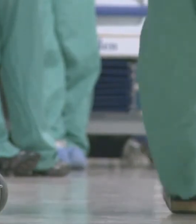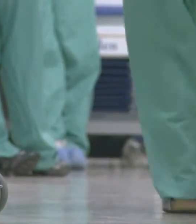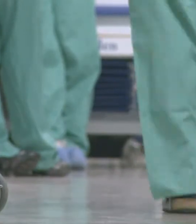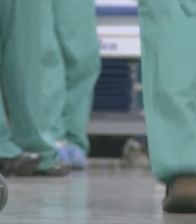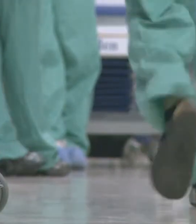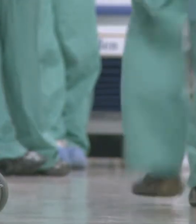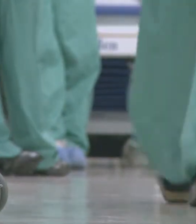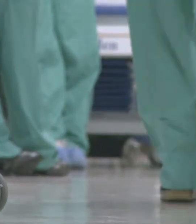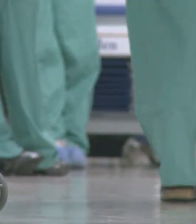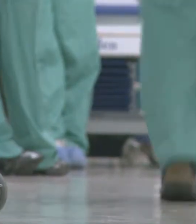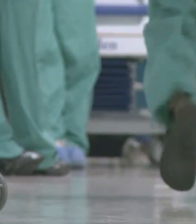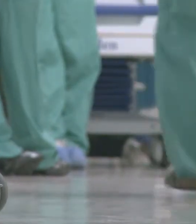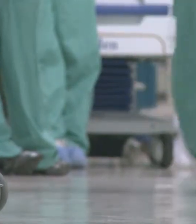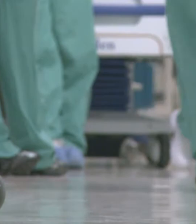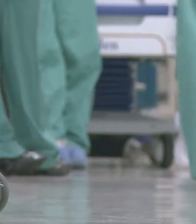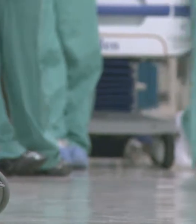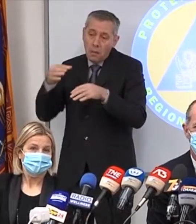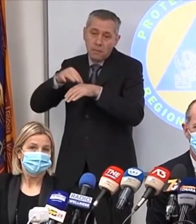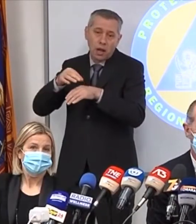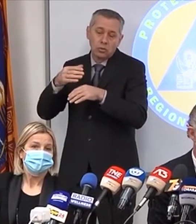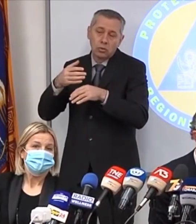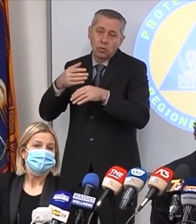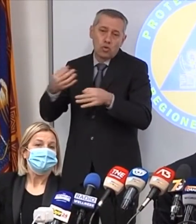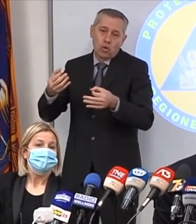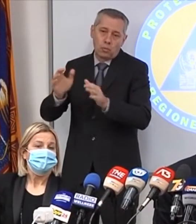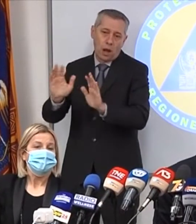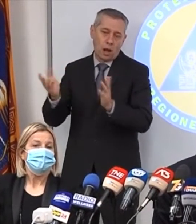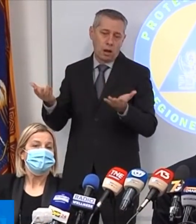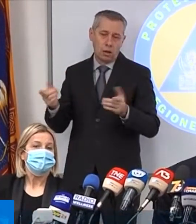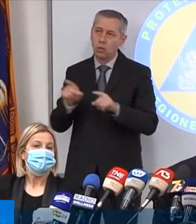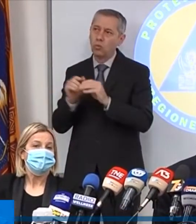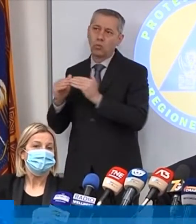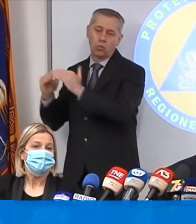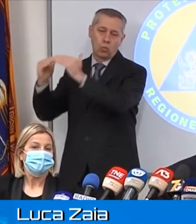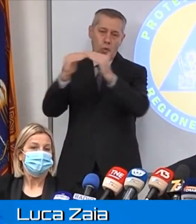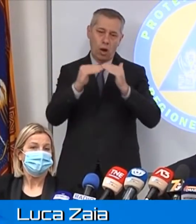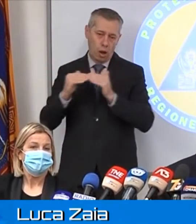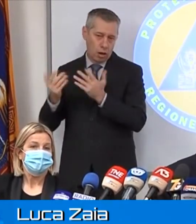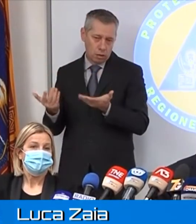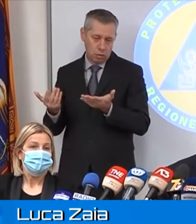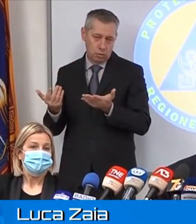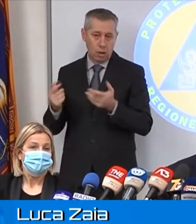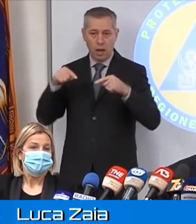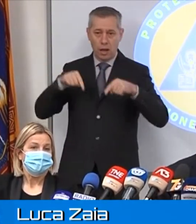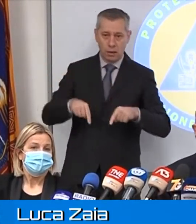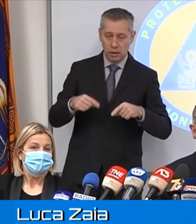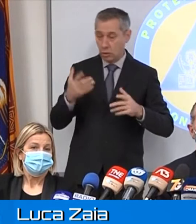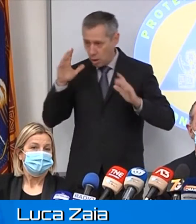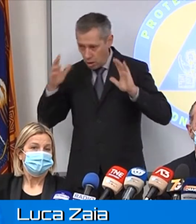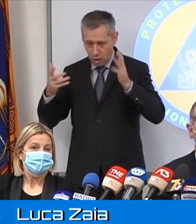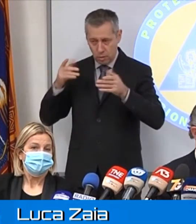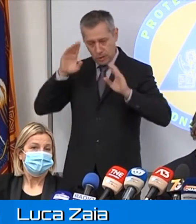ricoveri di routine. Che non andrà a ingolfare o fare impazzire le nostre malattie